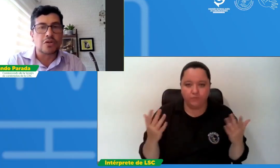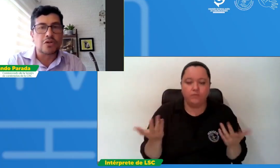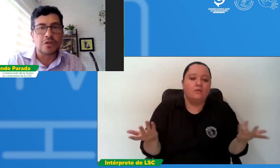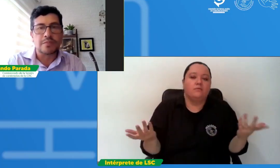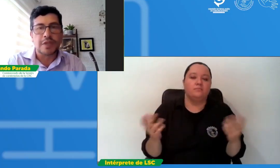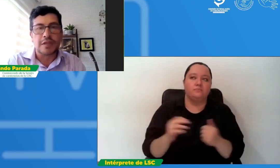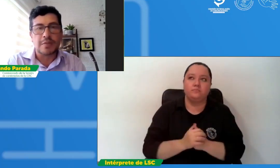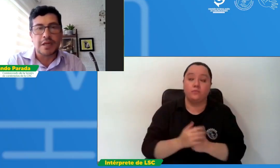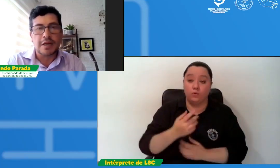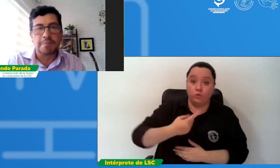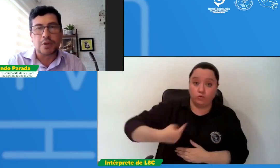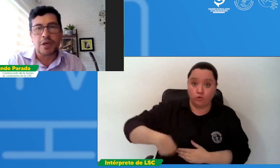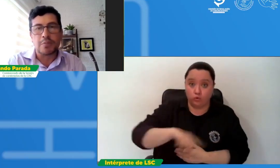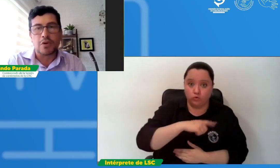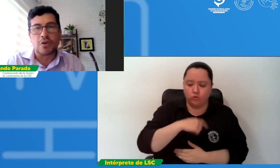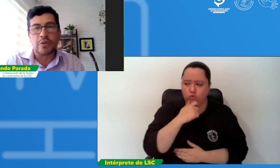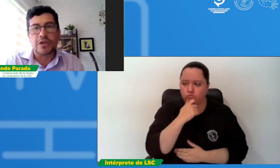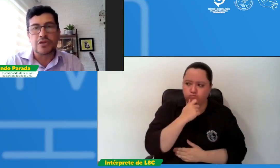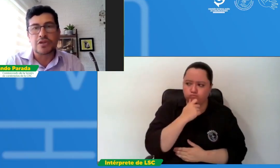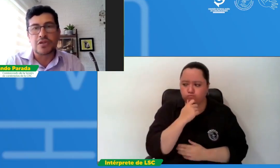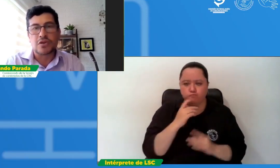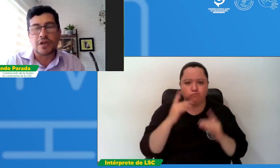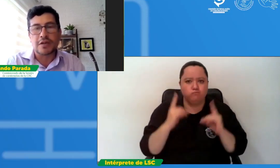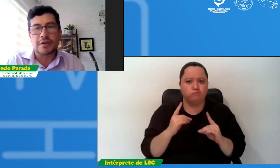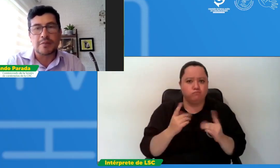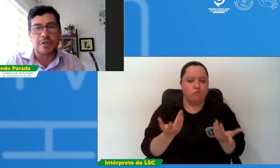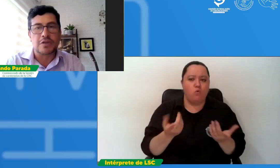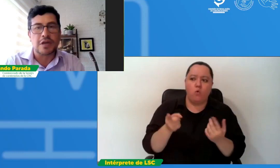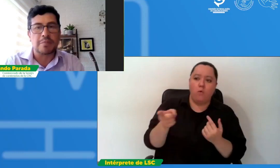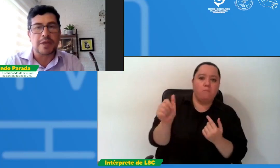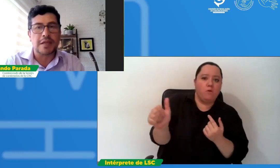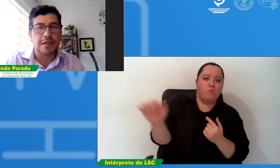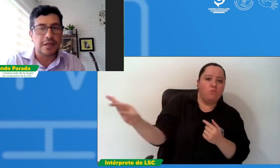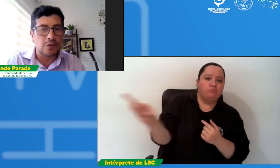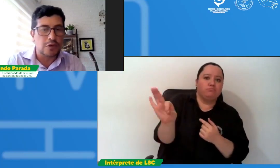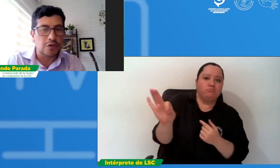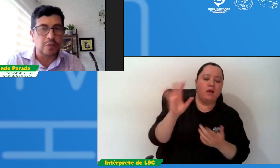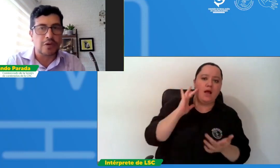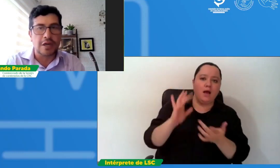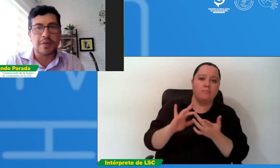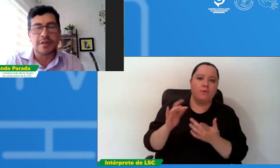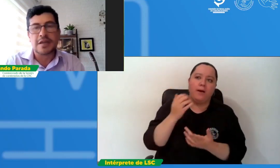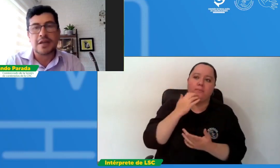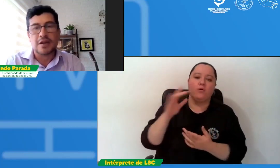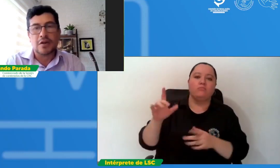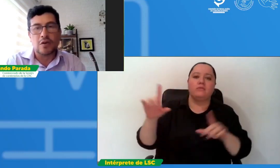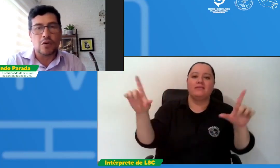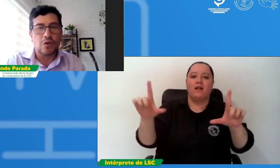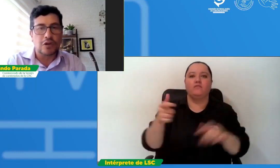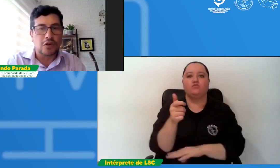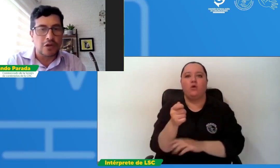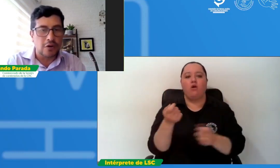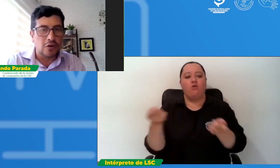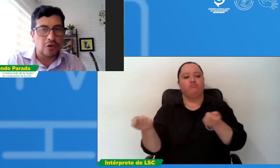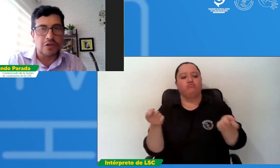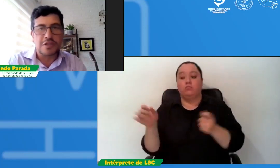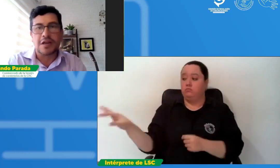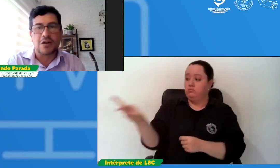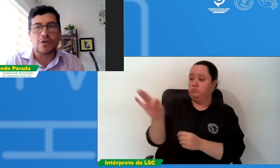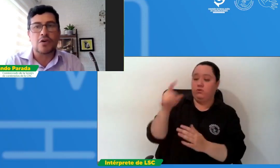determinar por ejemplo cómo ellos escogen el personal para dirigir uno de sus programas o guionizarlo o